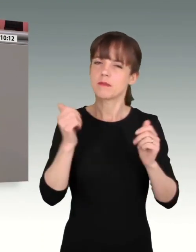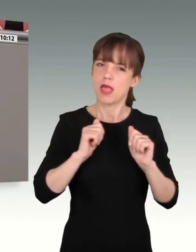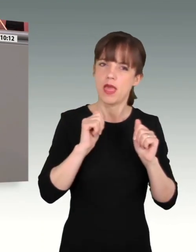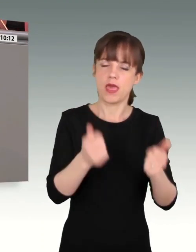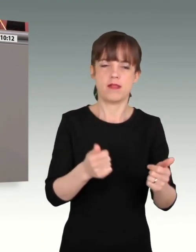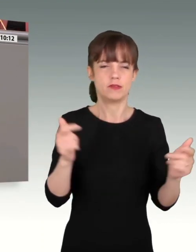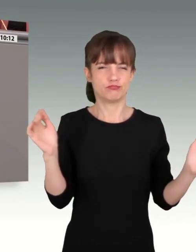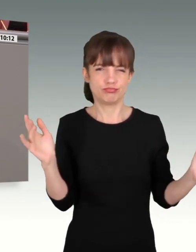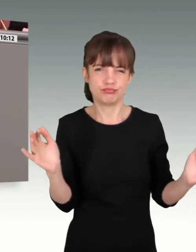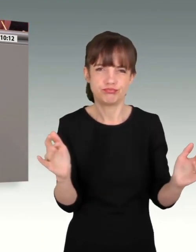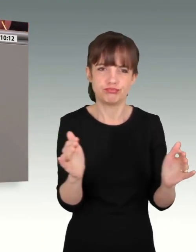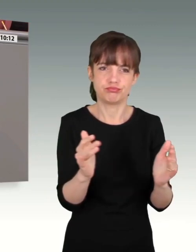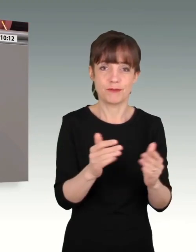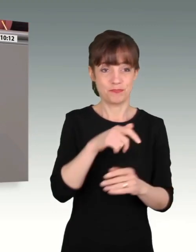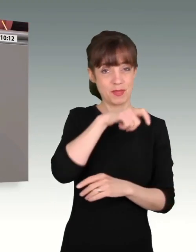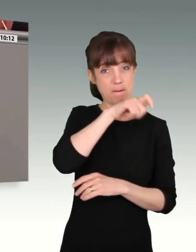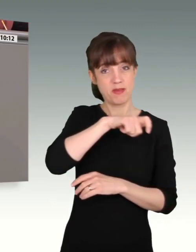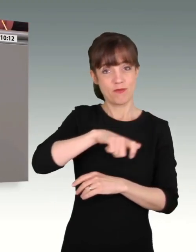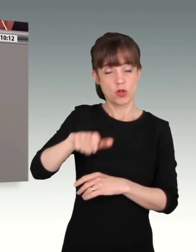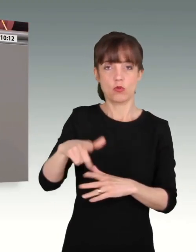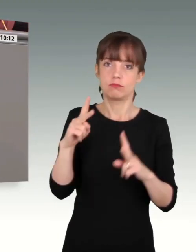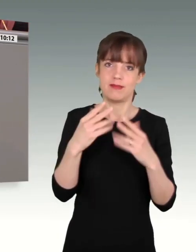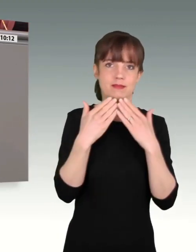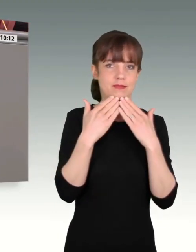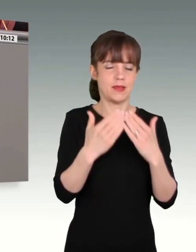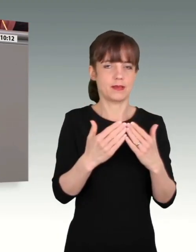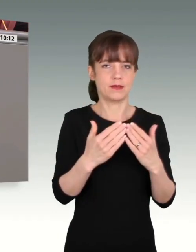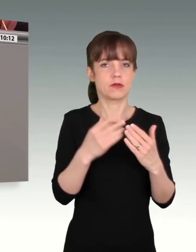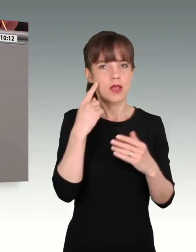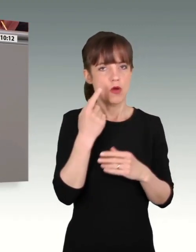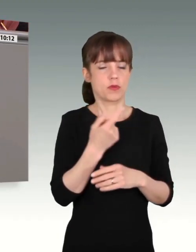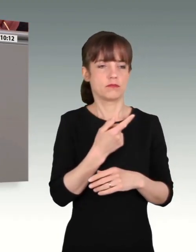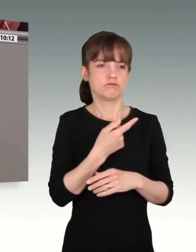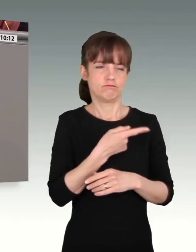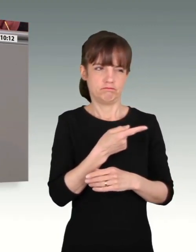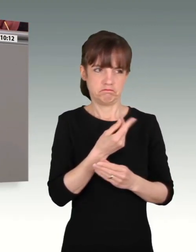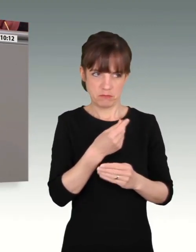gespürt. Und ich denke, ich spreche für das ganze Haus, wenn auch ich hier Danke sage.